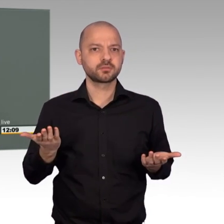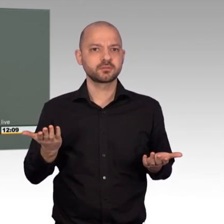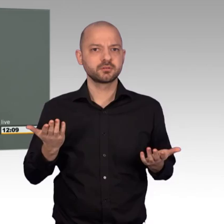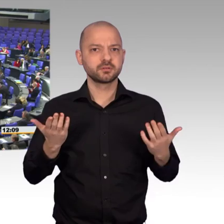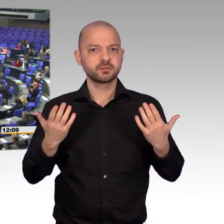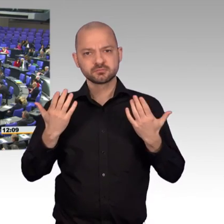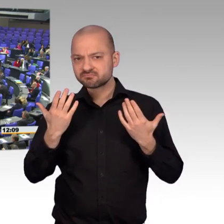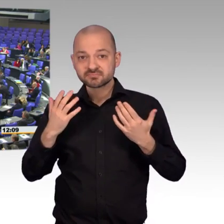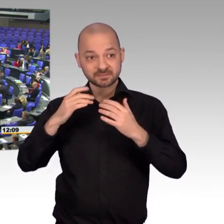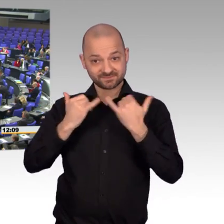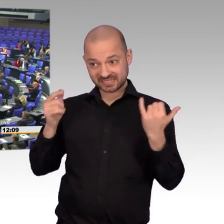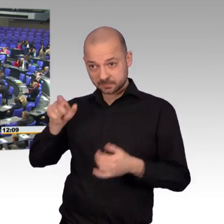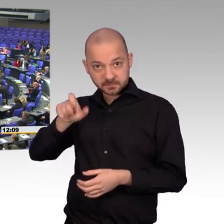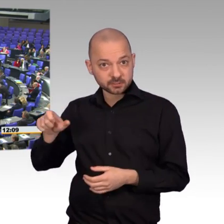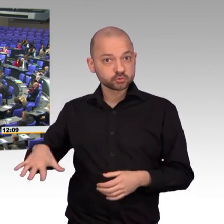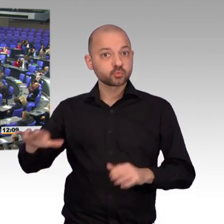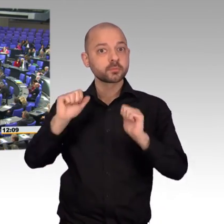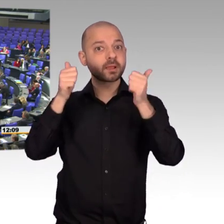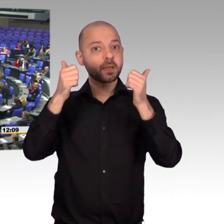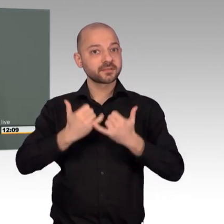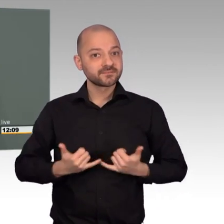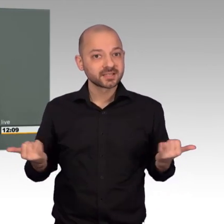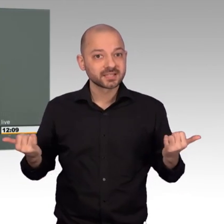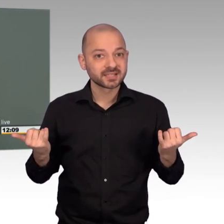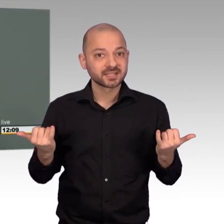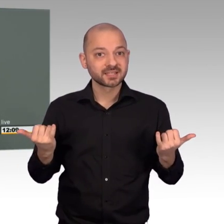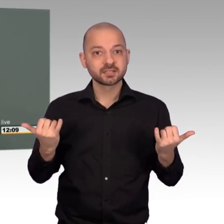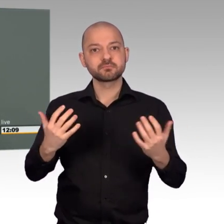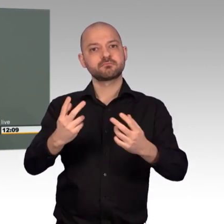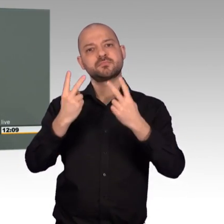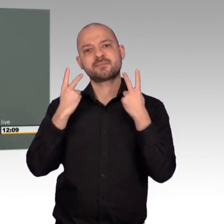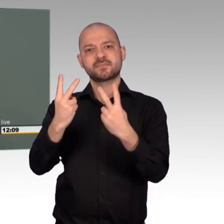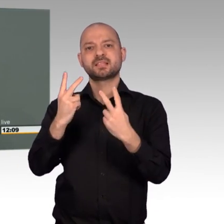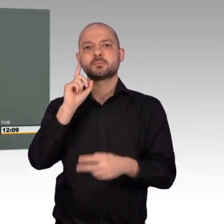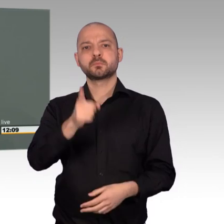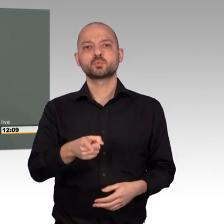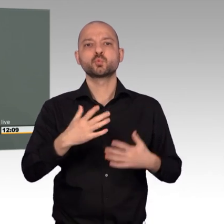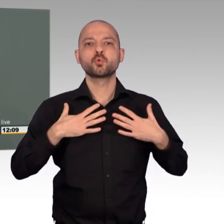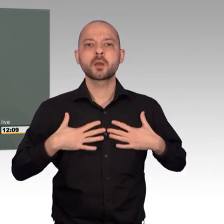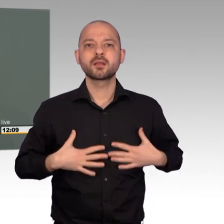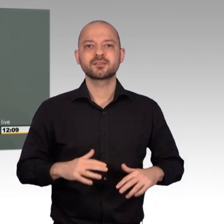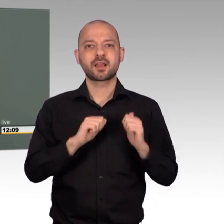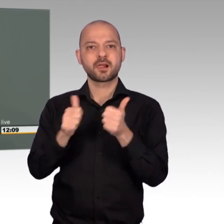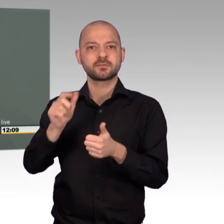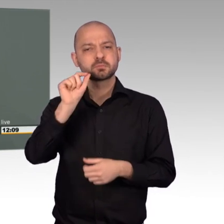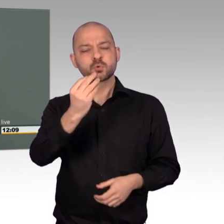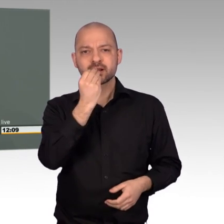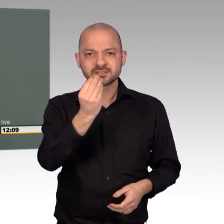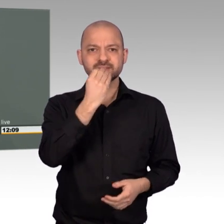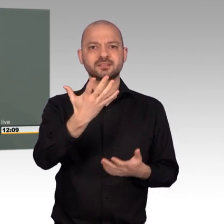muss durchkommen. Das sind die allerersten Bedingungen, die wir verfolgen können, um hier